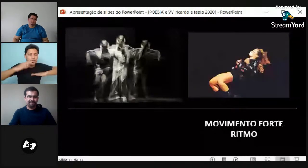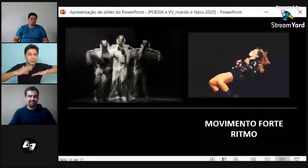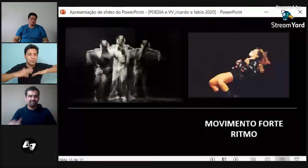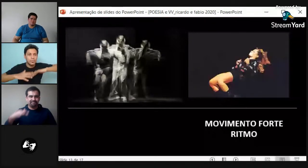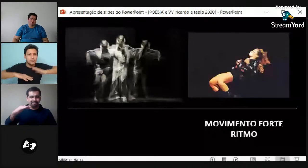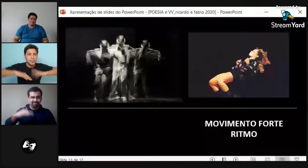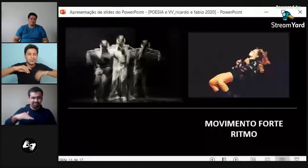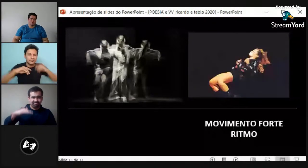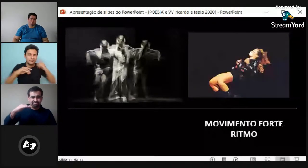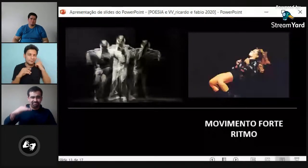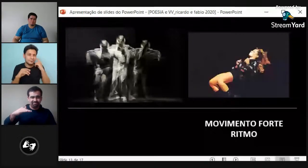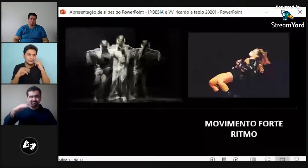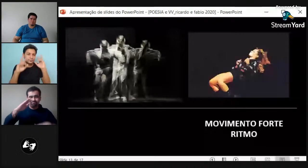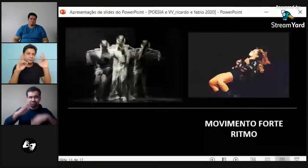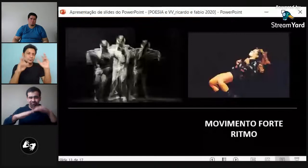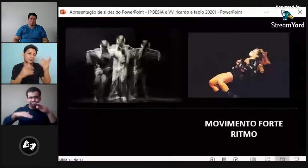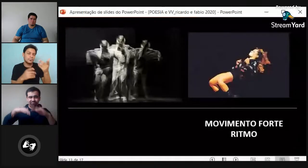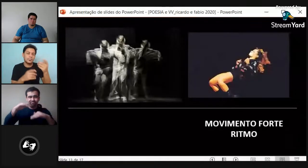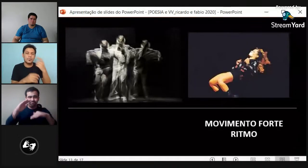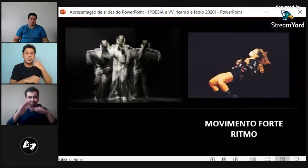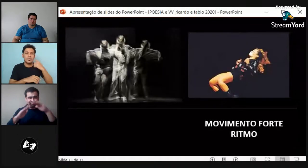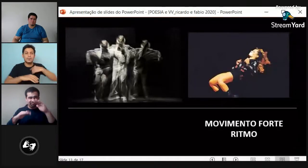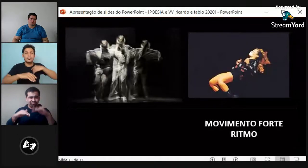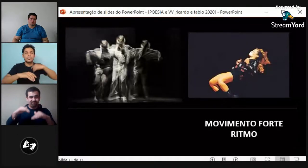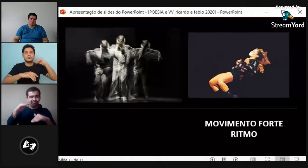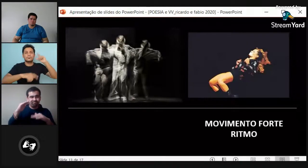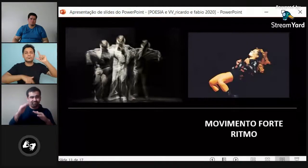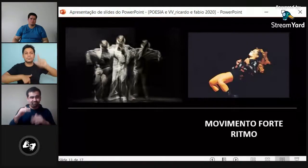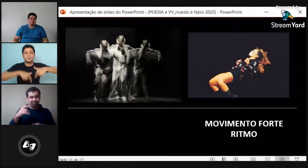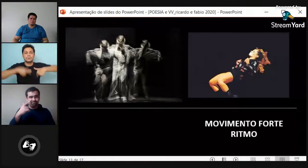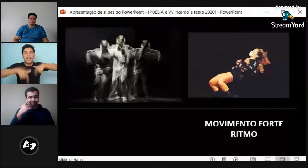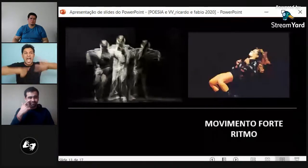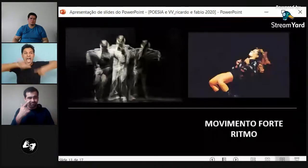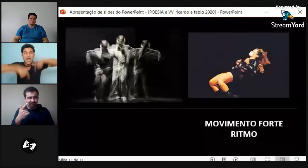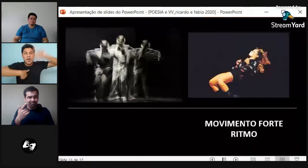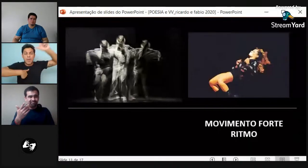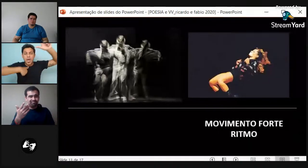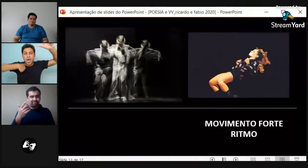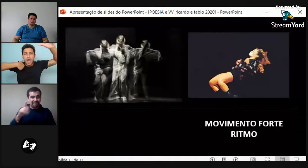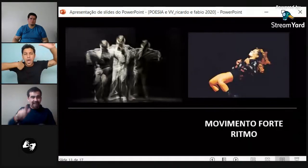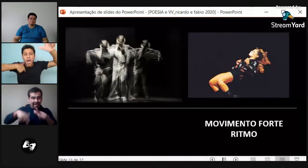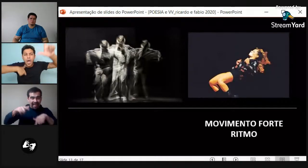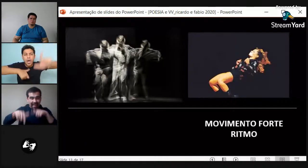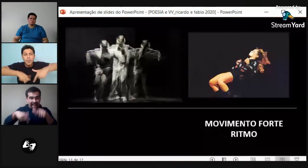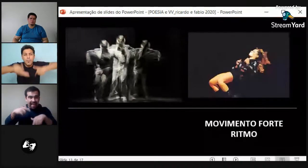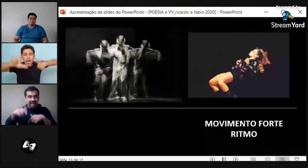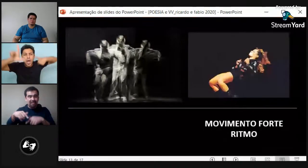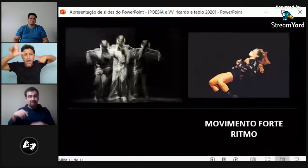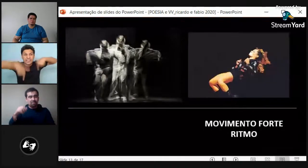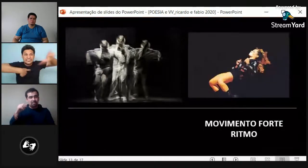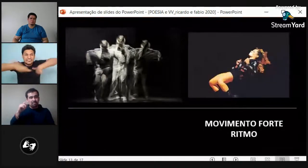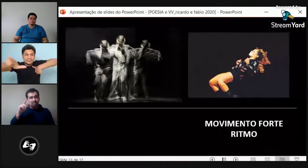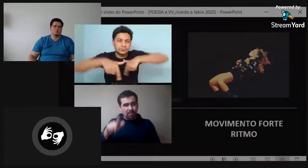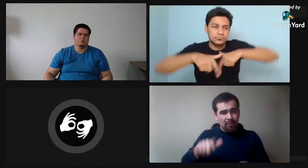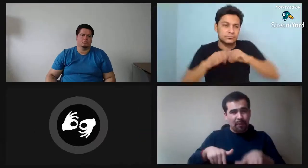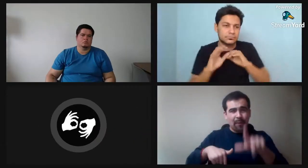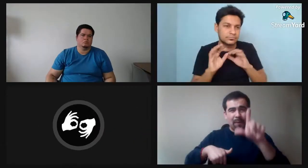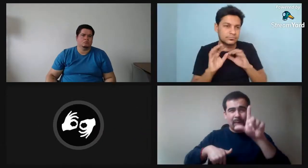Por ejemplo, si están haciendo un